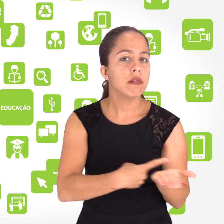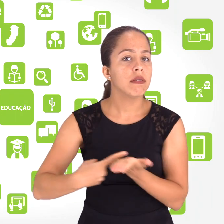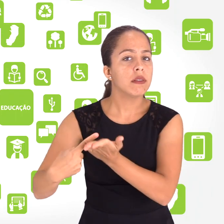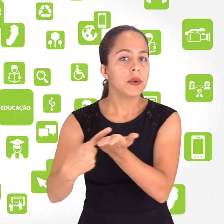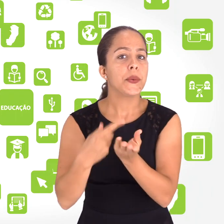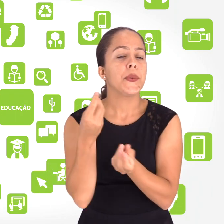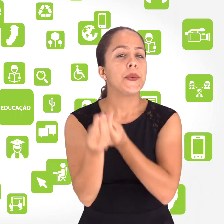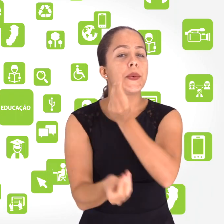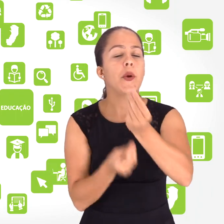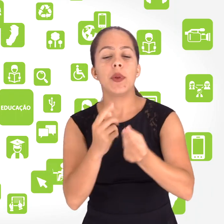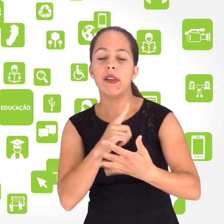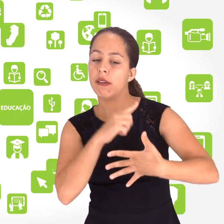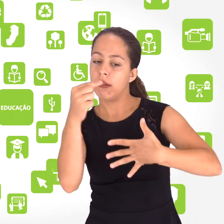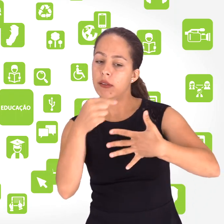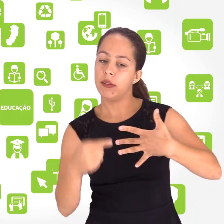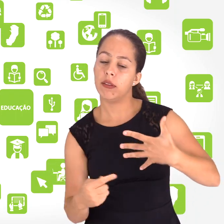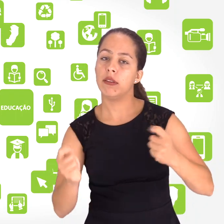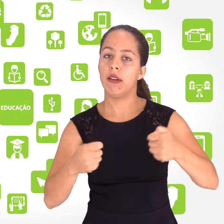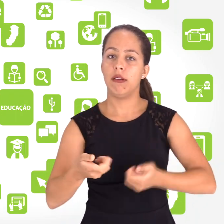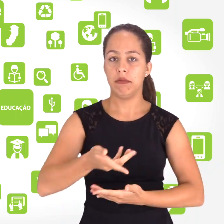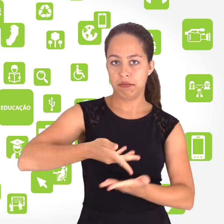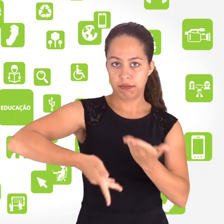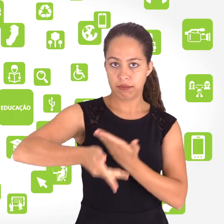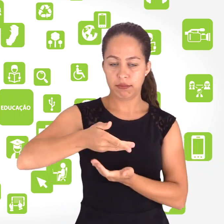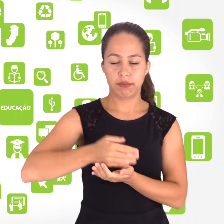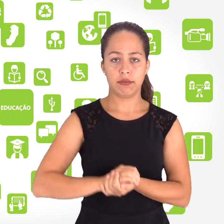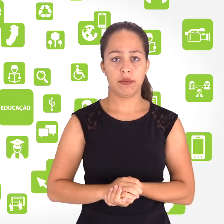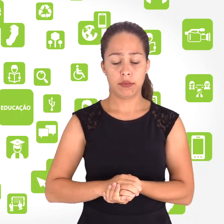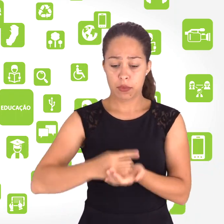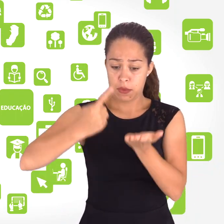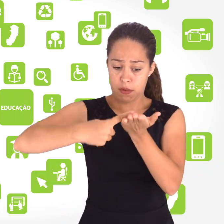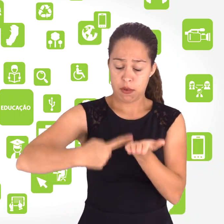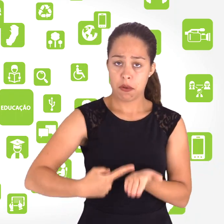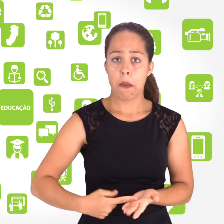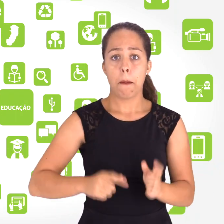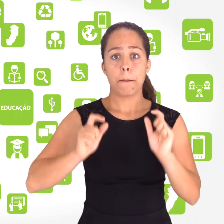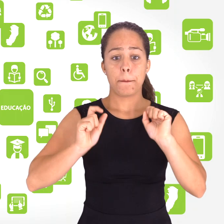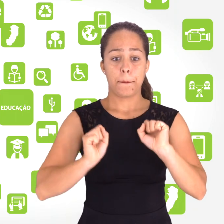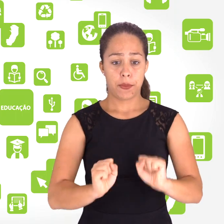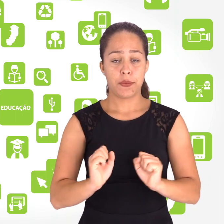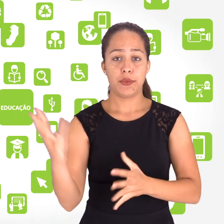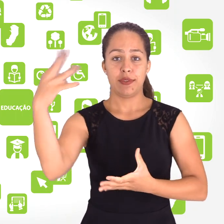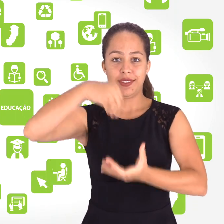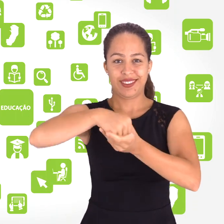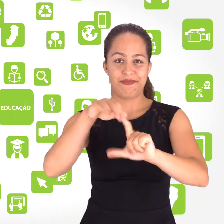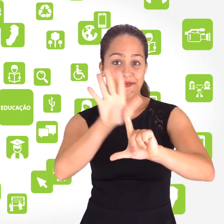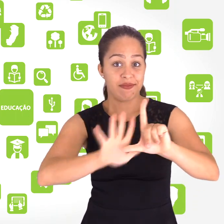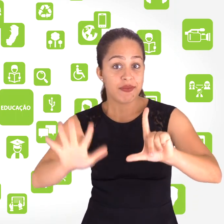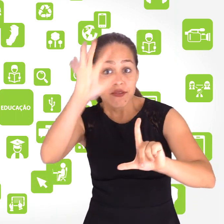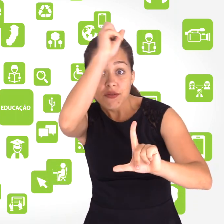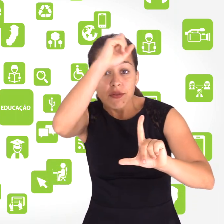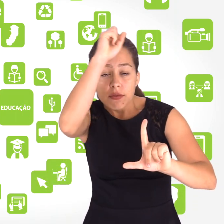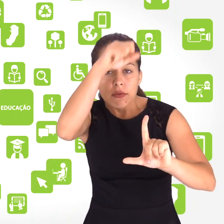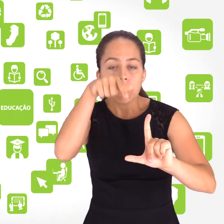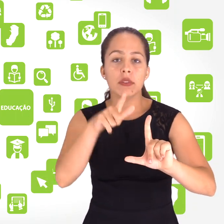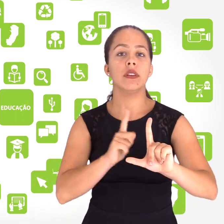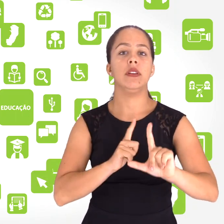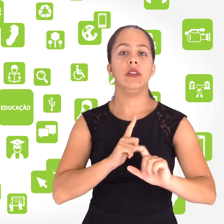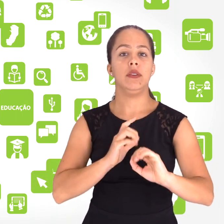necessário combinar diferentes recursos com interatividade. Essa combinação pode acontecer